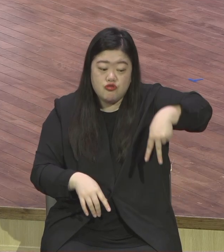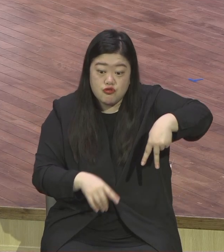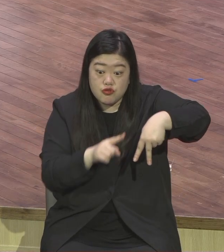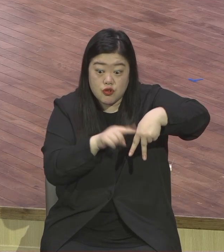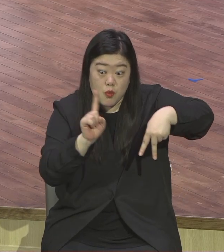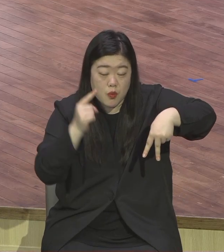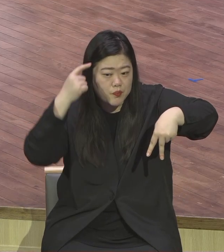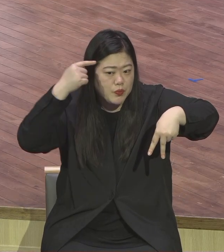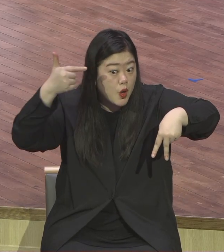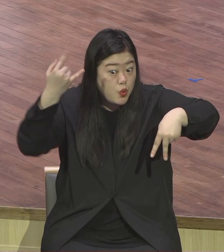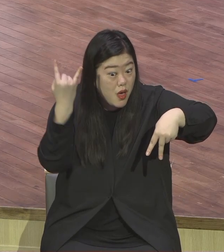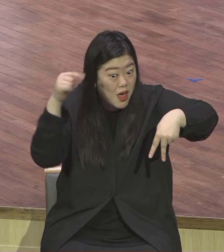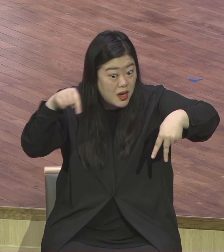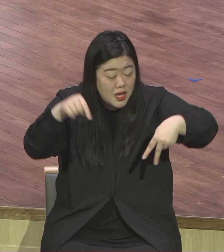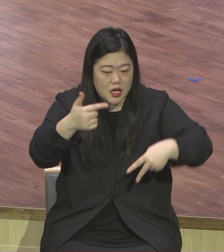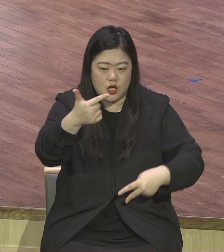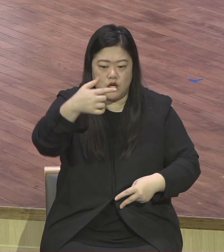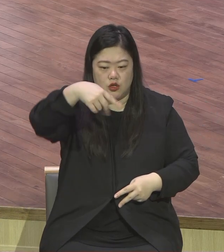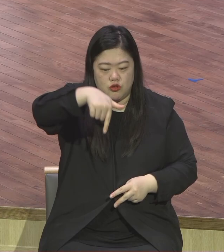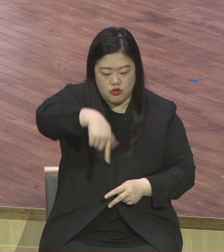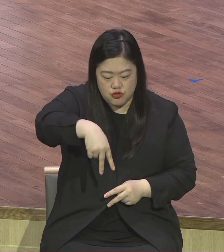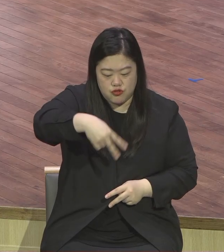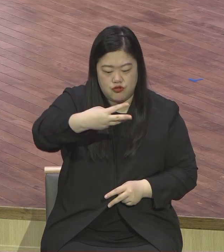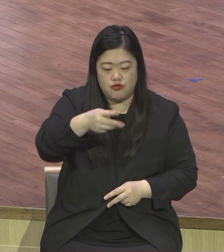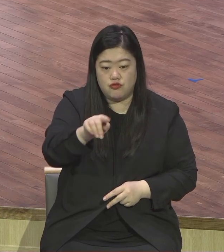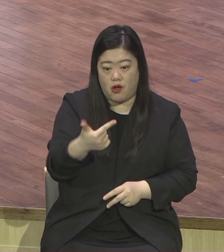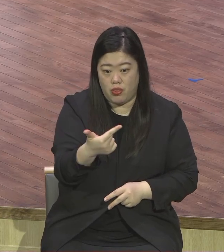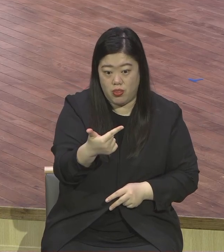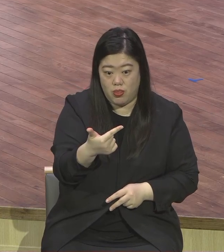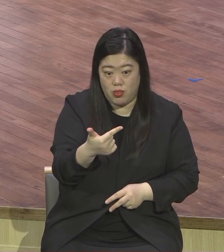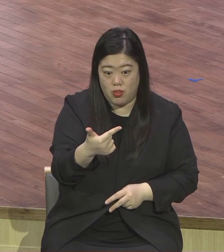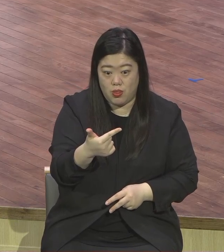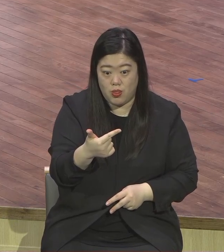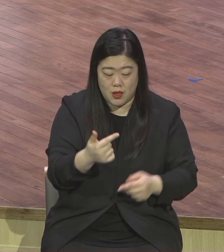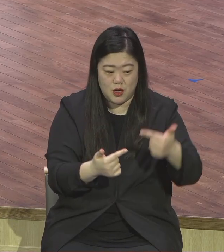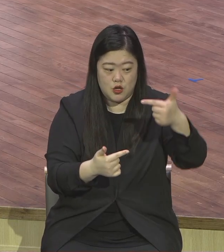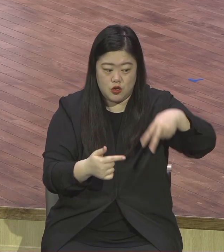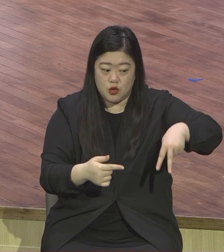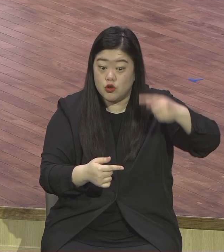뉴련과 에어로빅을 포함한 뉴련 플러스 에어로빅 뉴련 빅이라